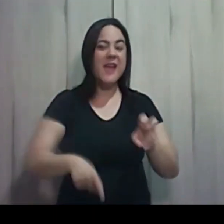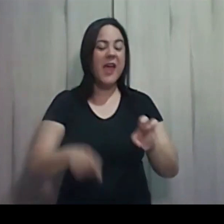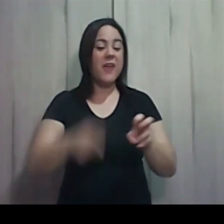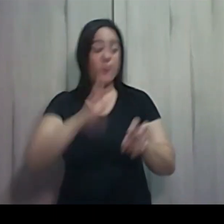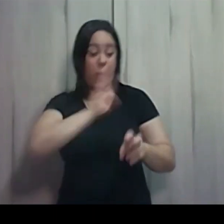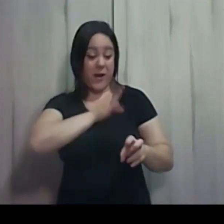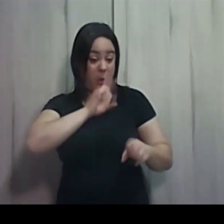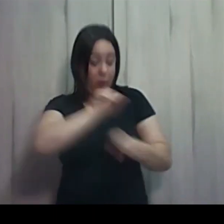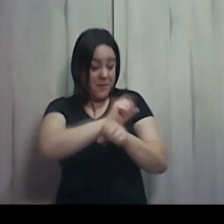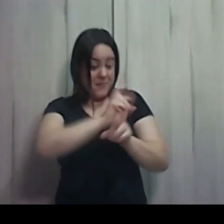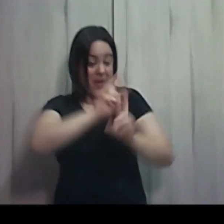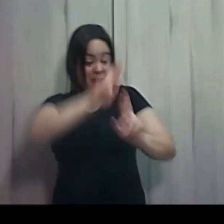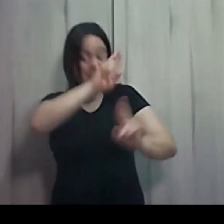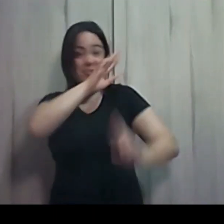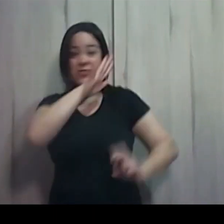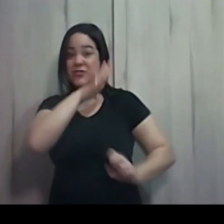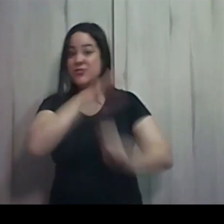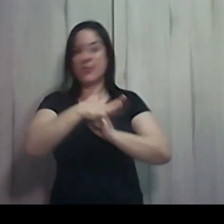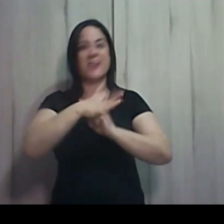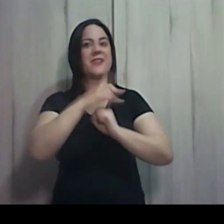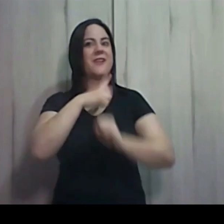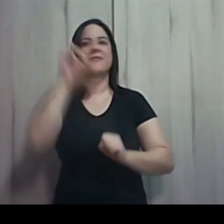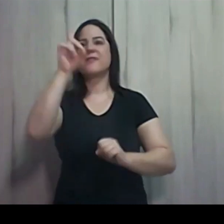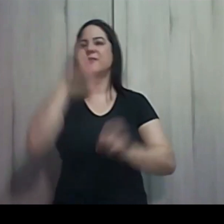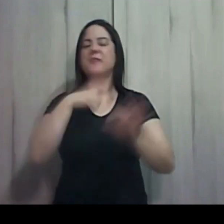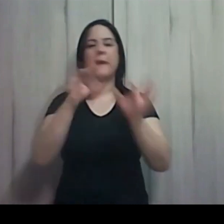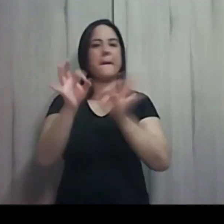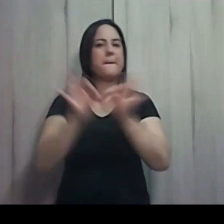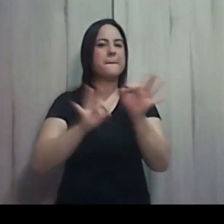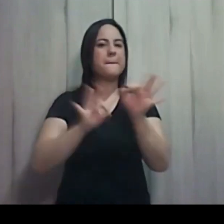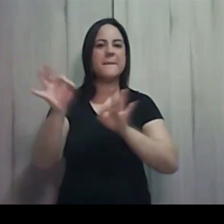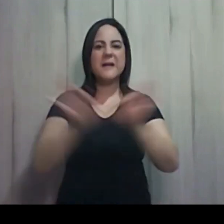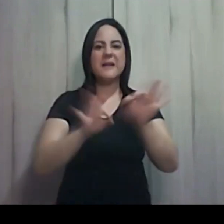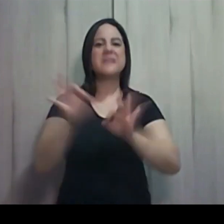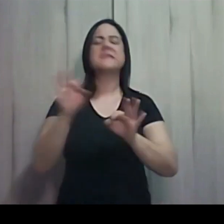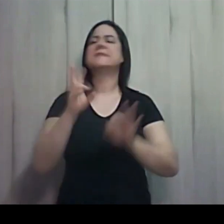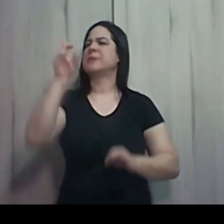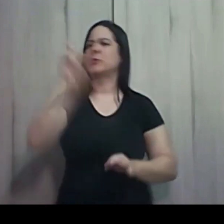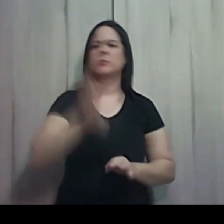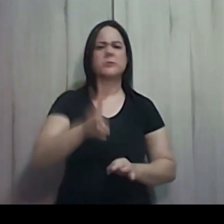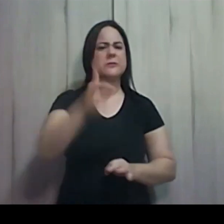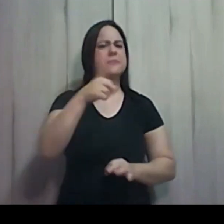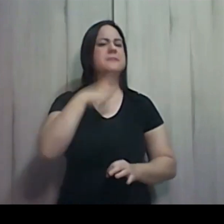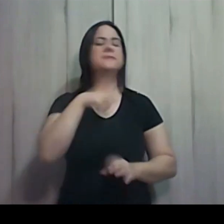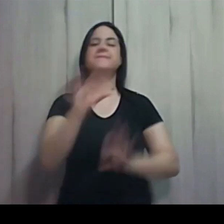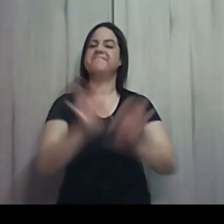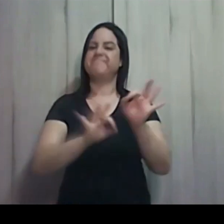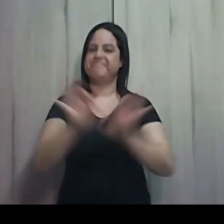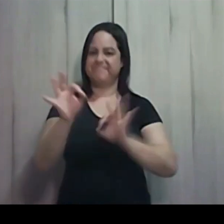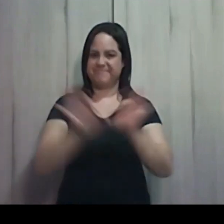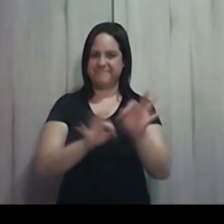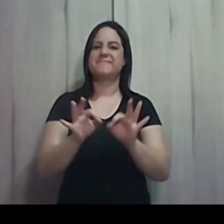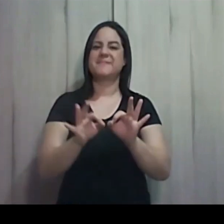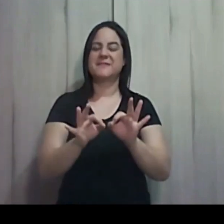God has a plan. God always has a plan. And for this, I want to read with you